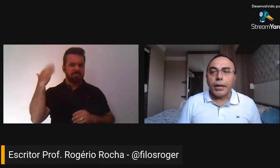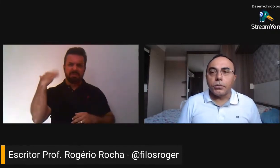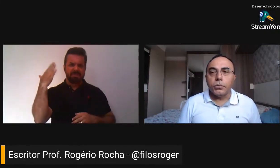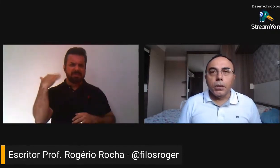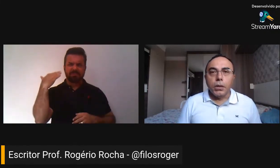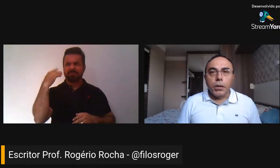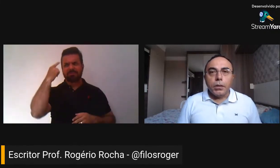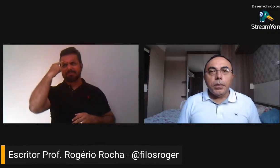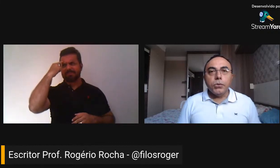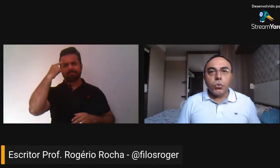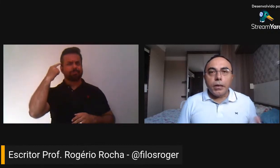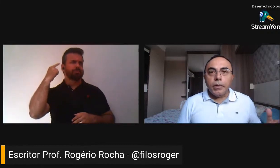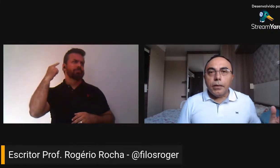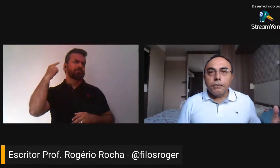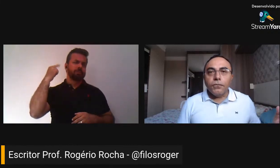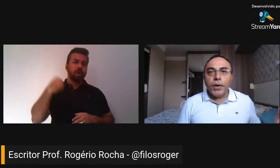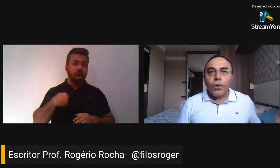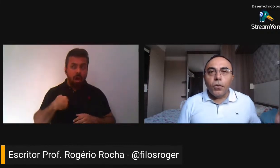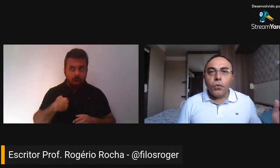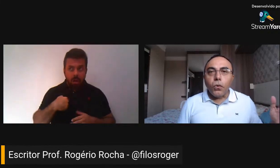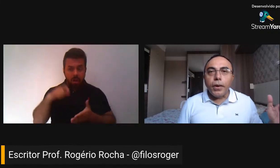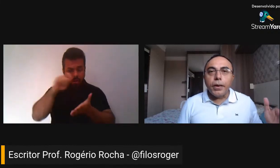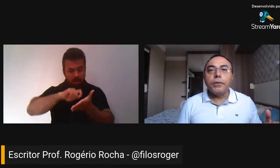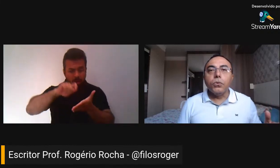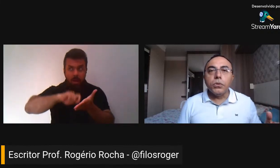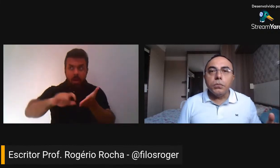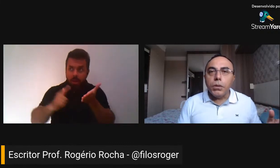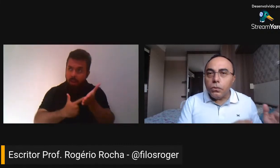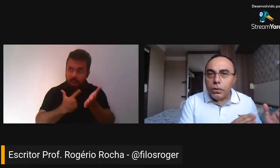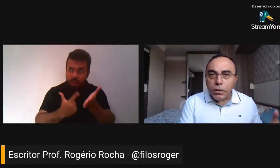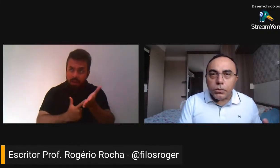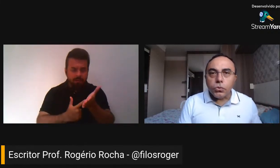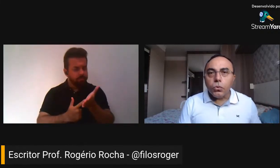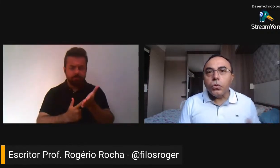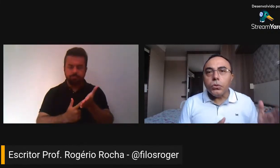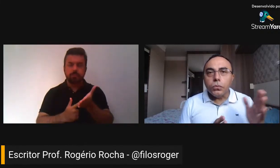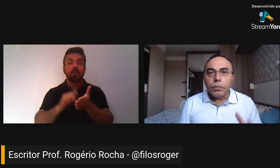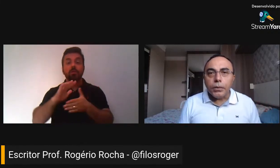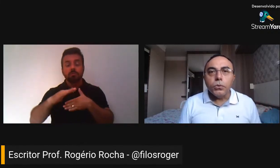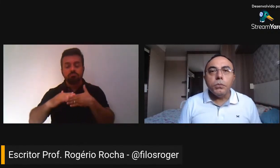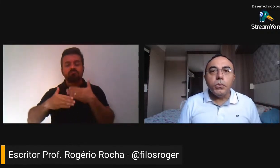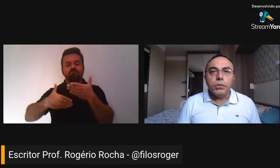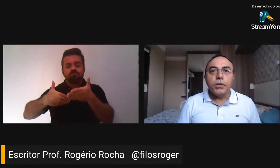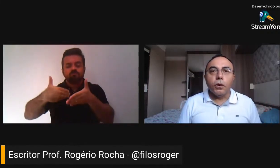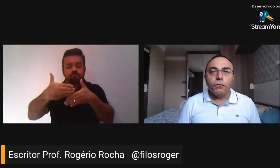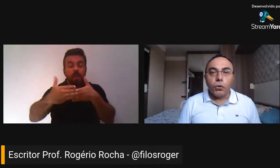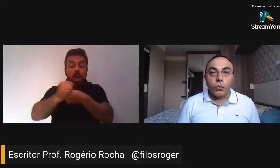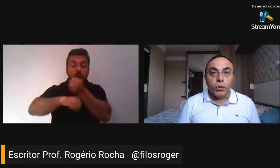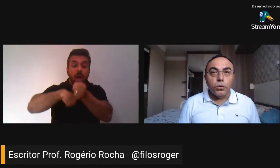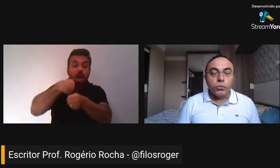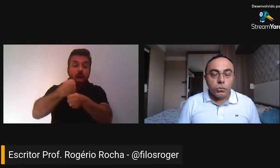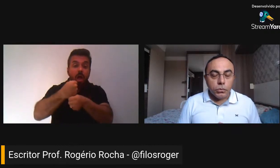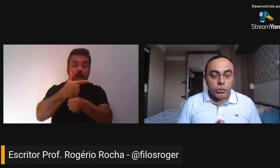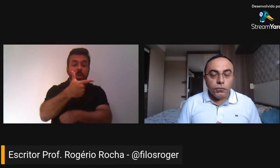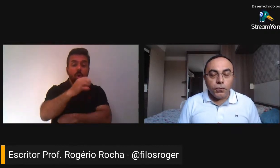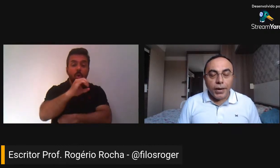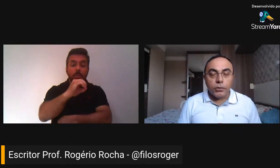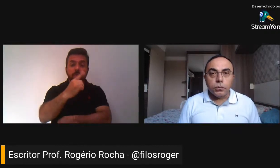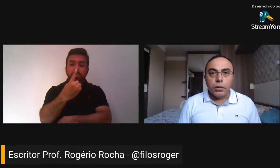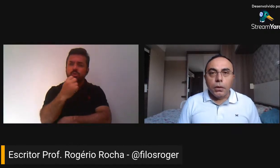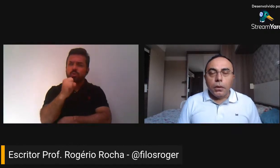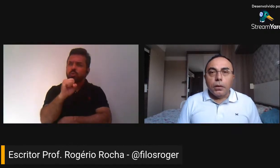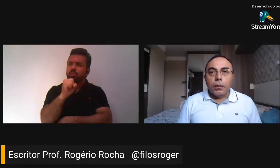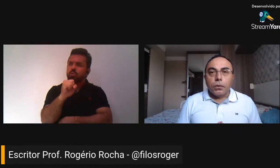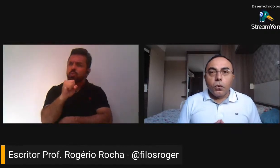livro, no caso. E isso aí veio a ocorrer em 2018 para 2019. Foi quando eu, de